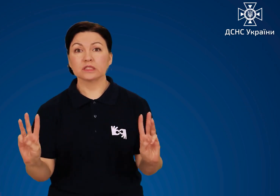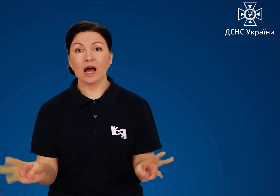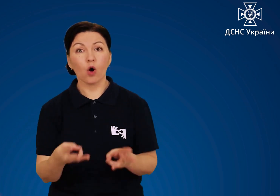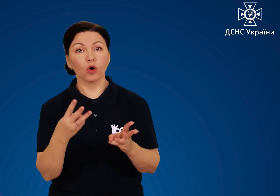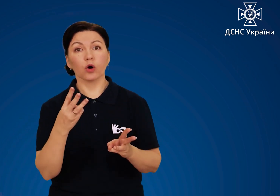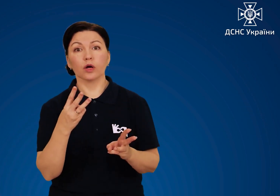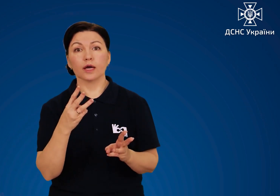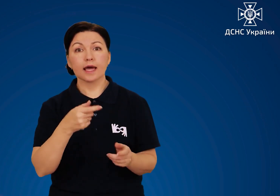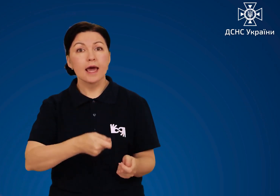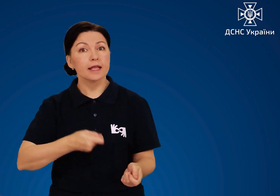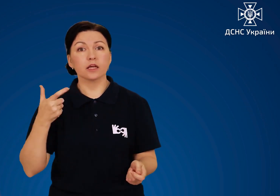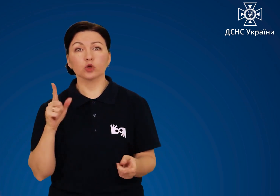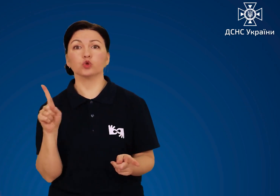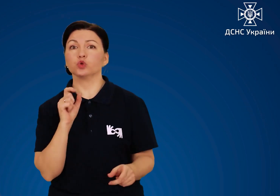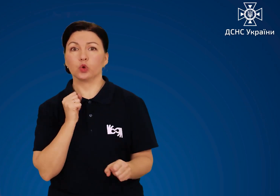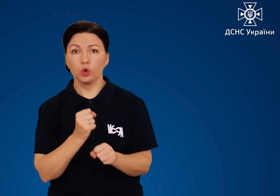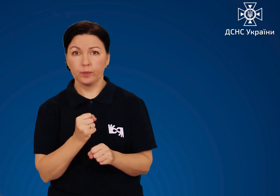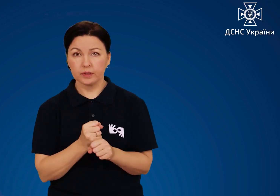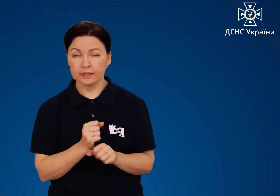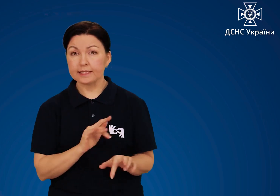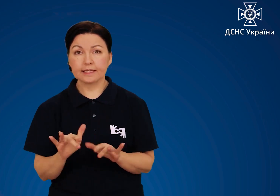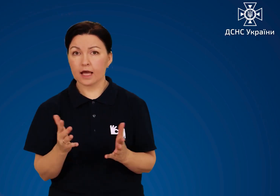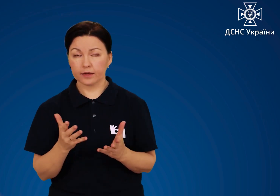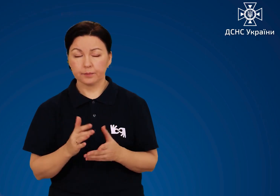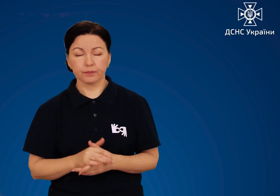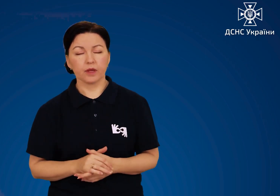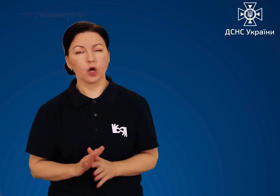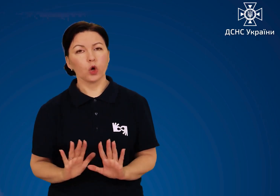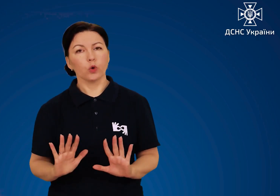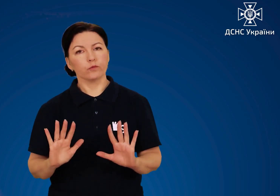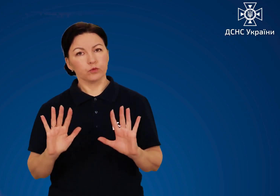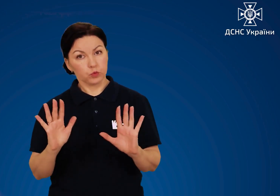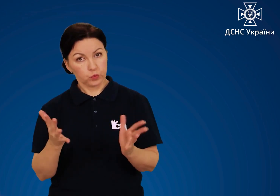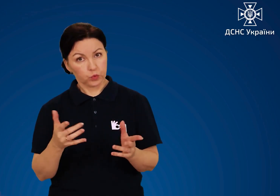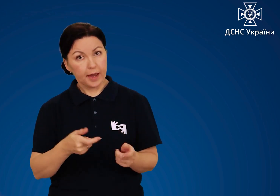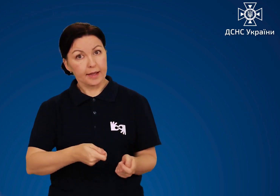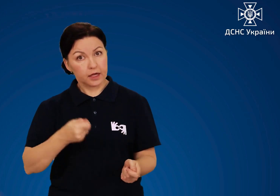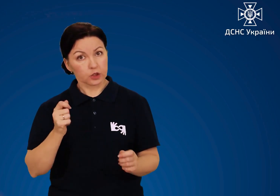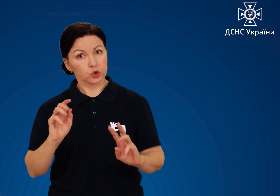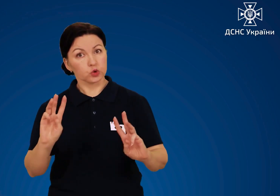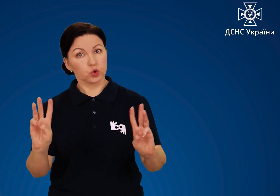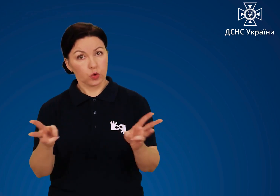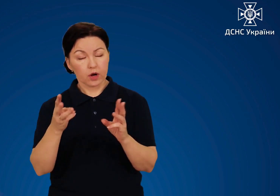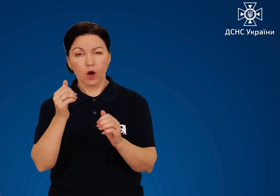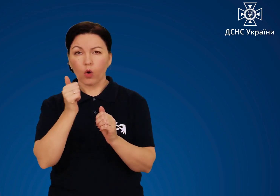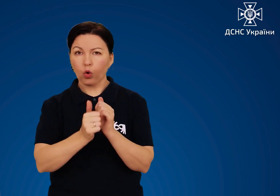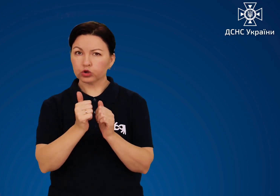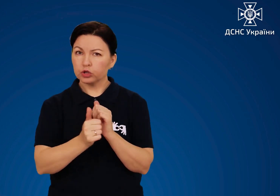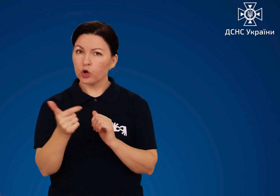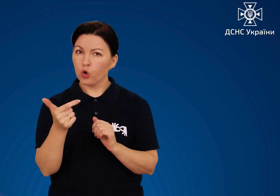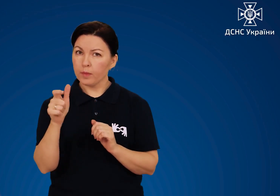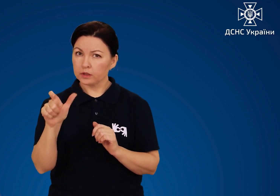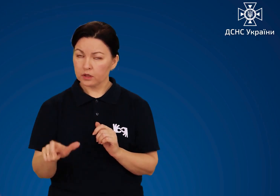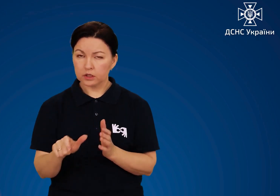Дії під час загорання генератора У разі загорання генератора кожний